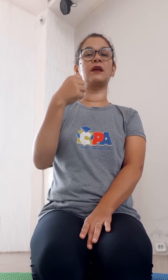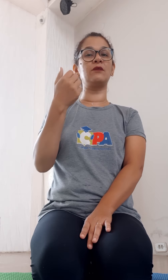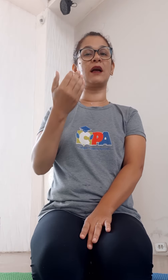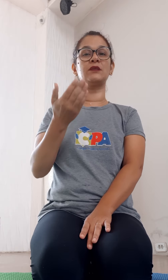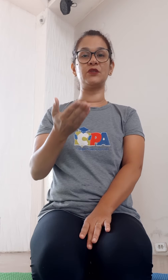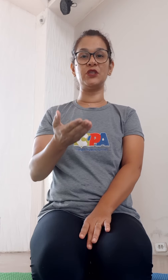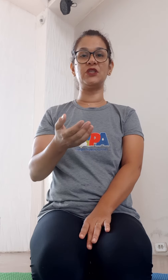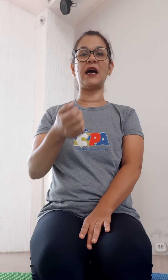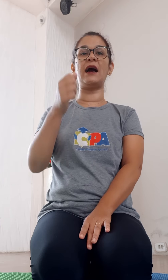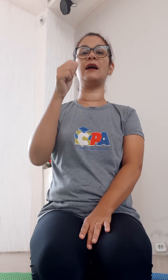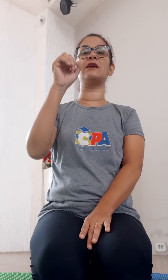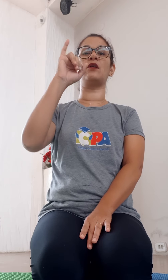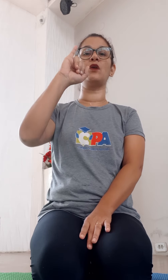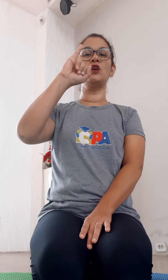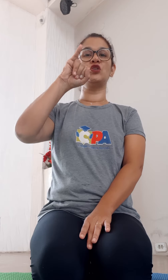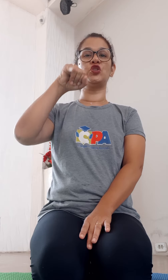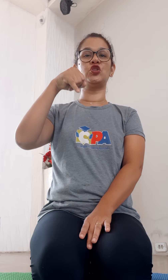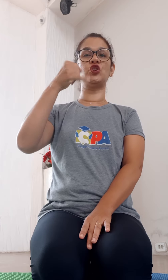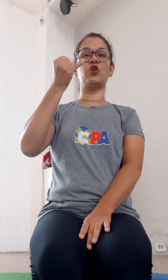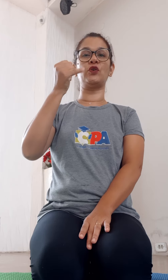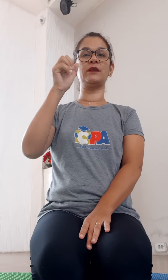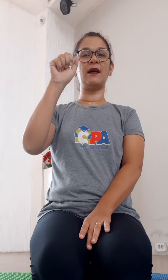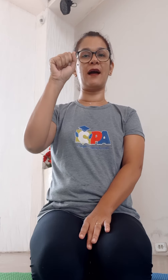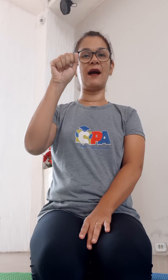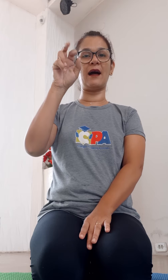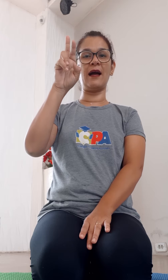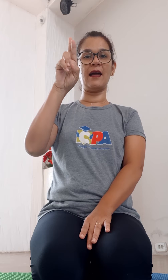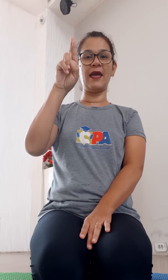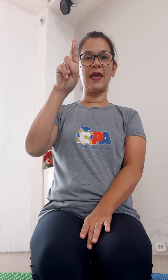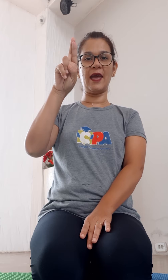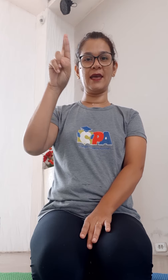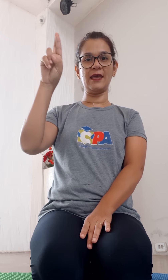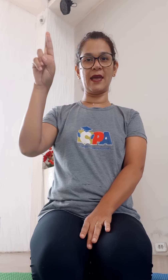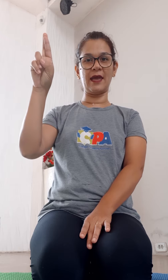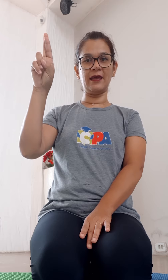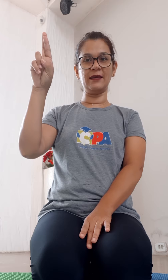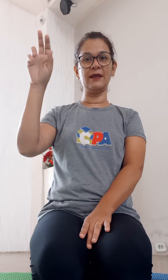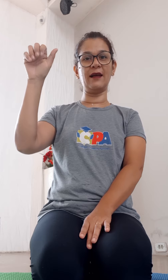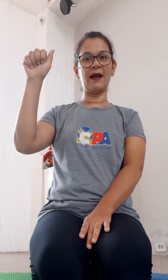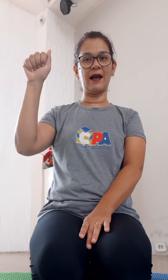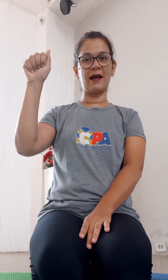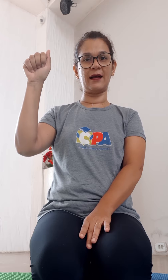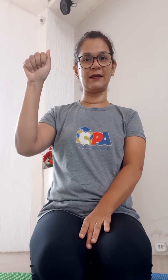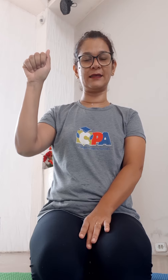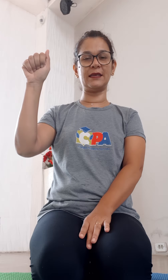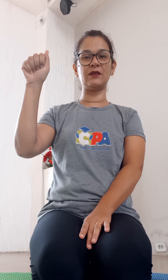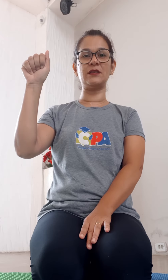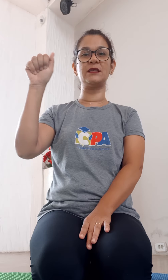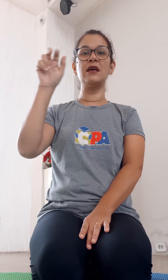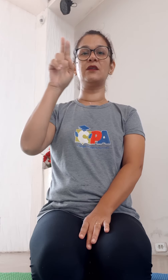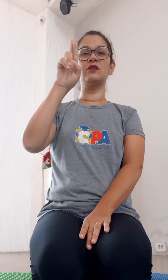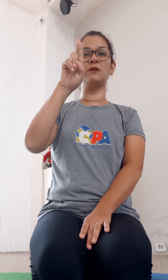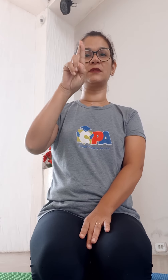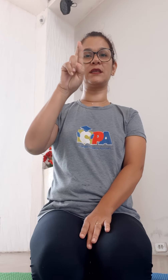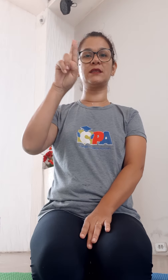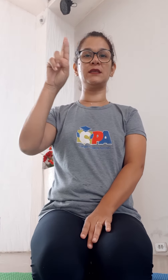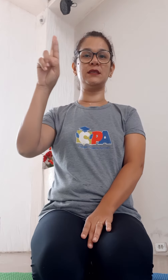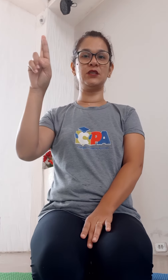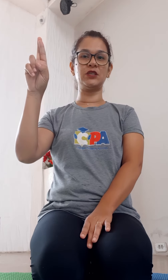aqui no caso de jarra, aqui, J, A, R, R, R, A. Nós damos assim, a gente